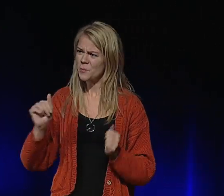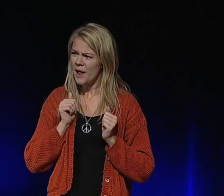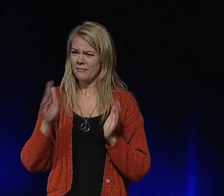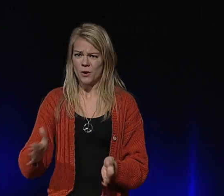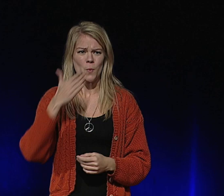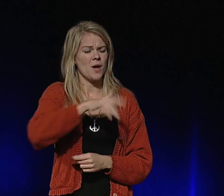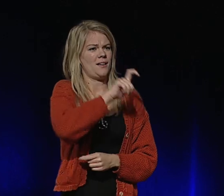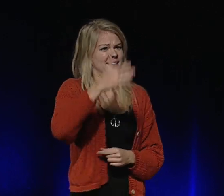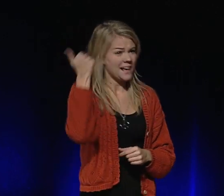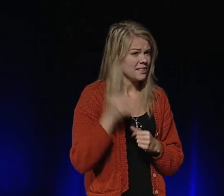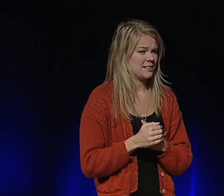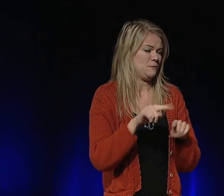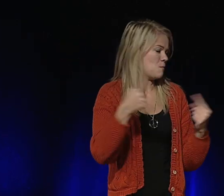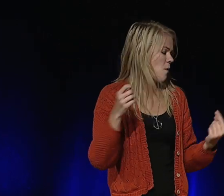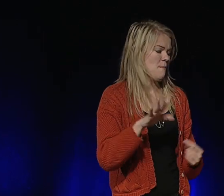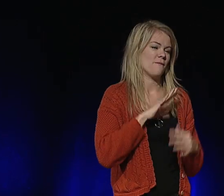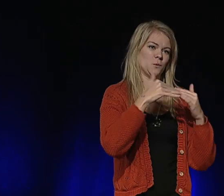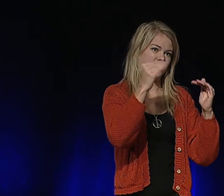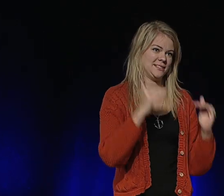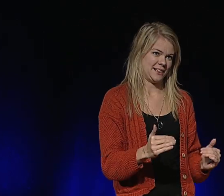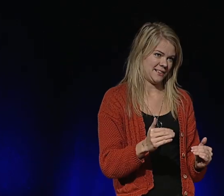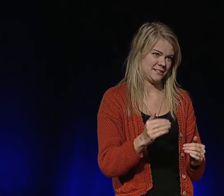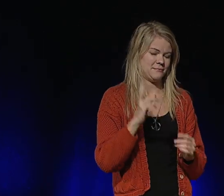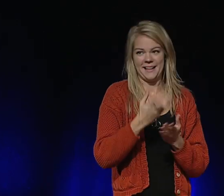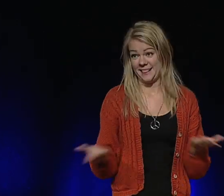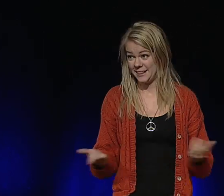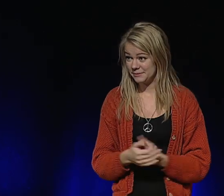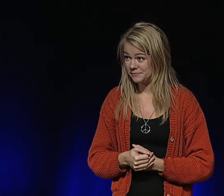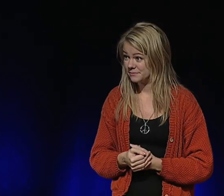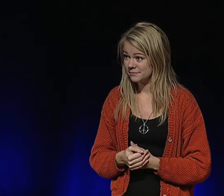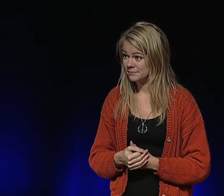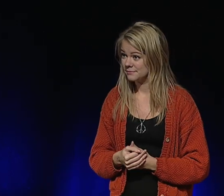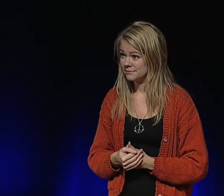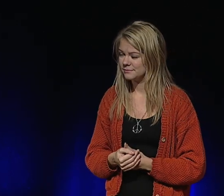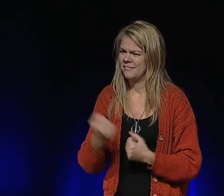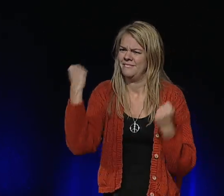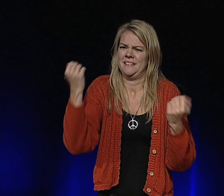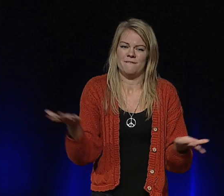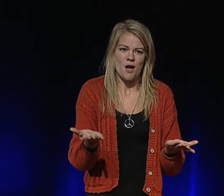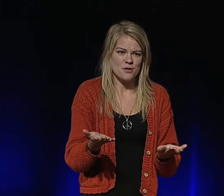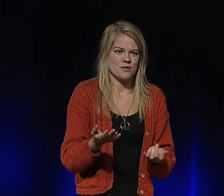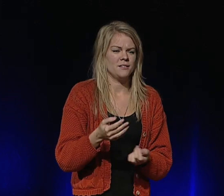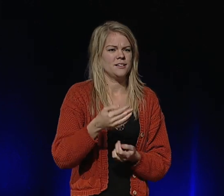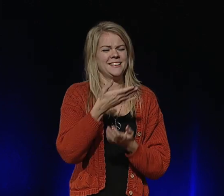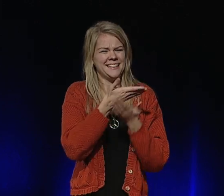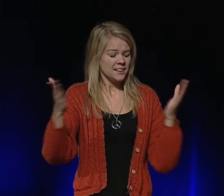människor kan. Med eller utan funktionsnedsättning. För så här är det.